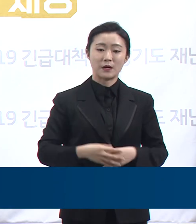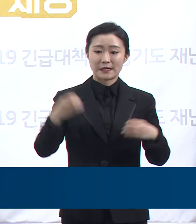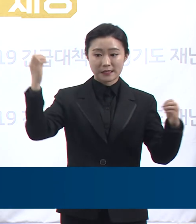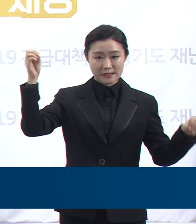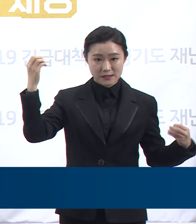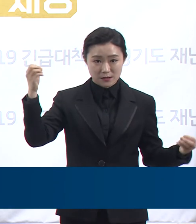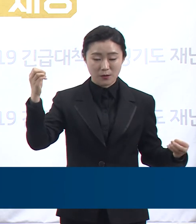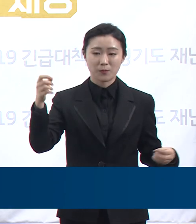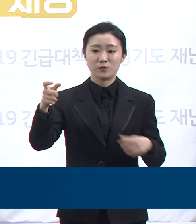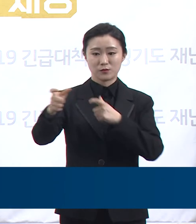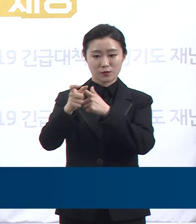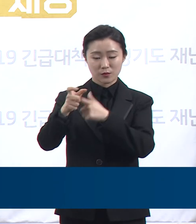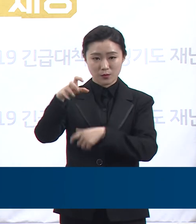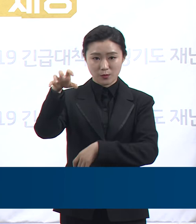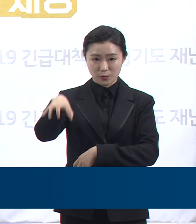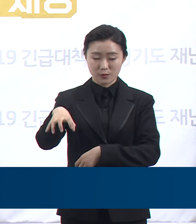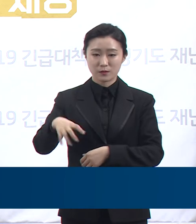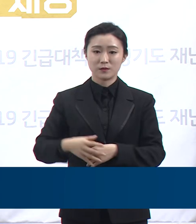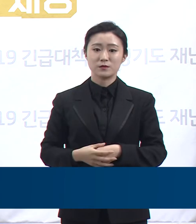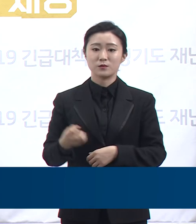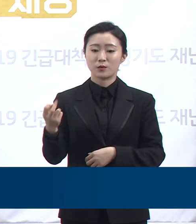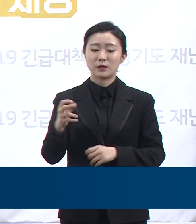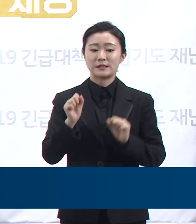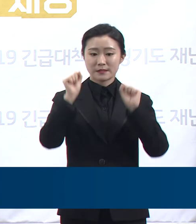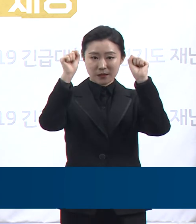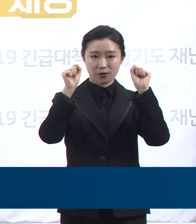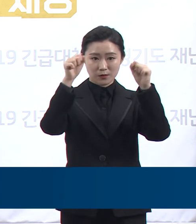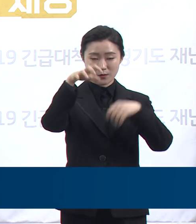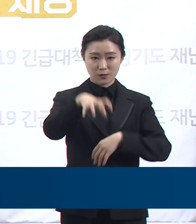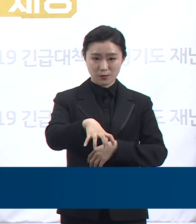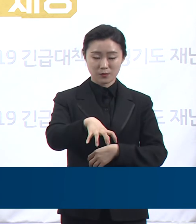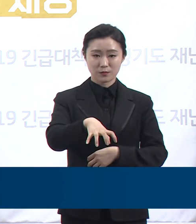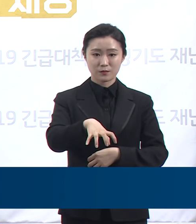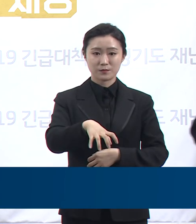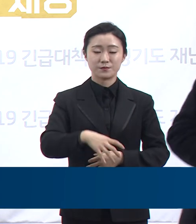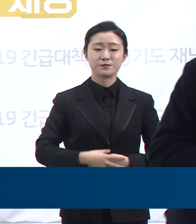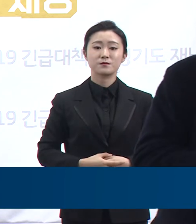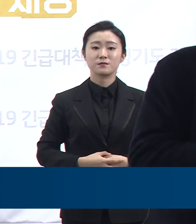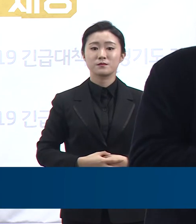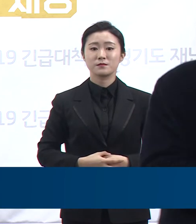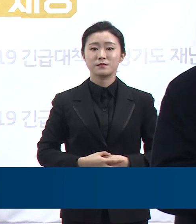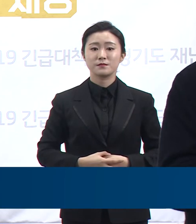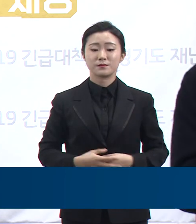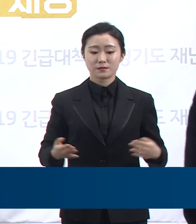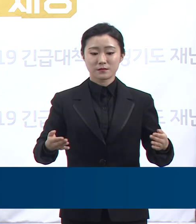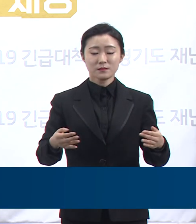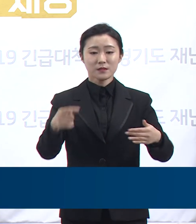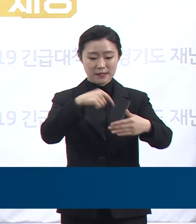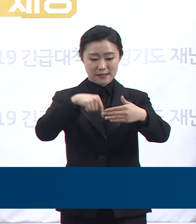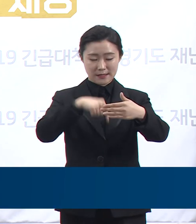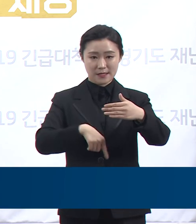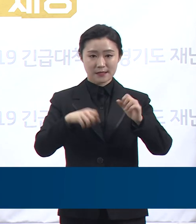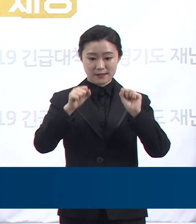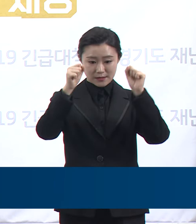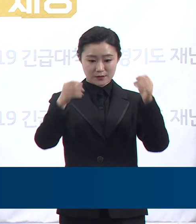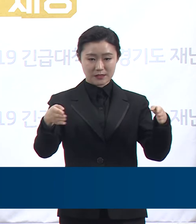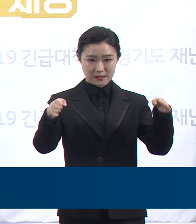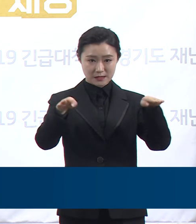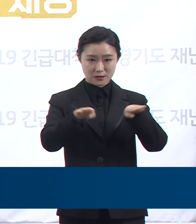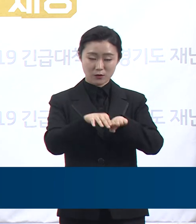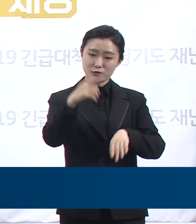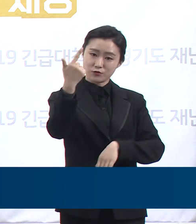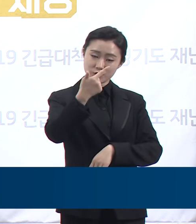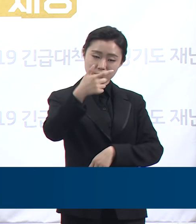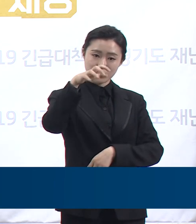7,504개소 체력단련장 및 무도장 등 실내체육시설 6,826개소에